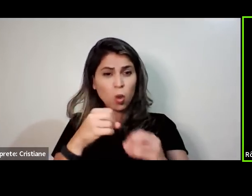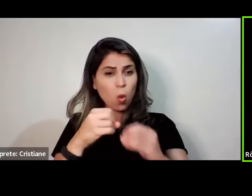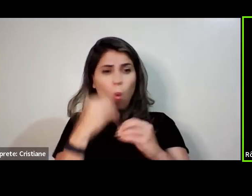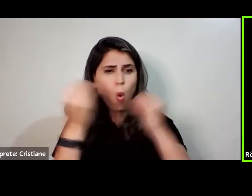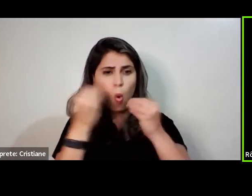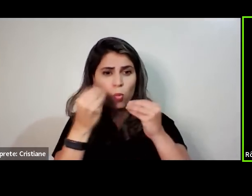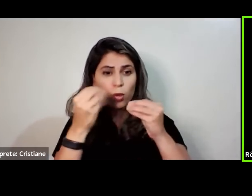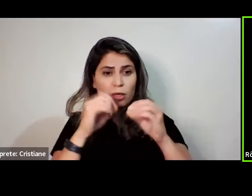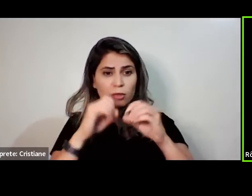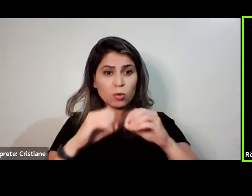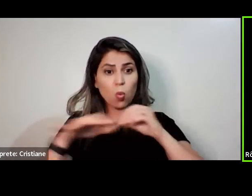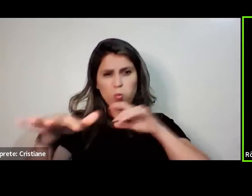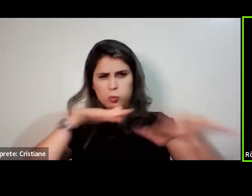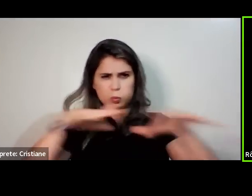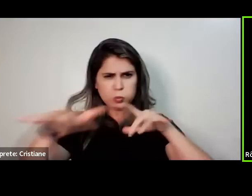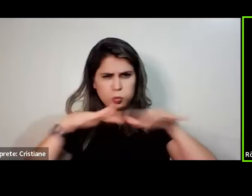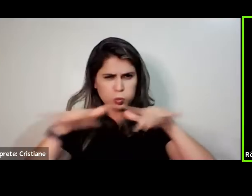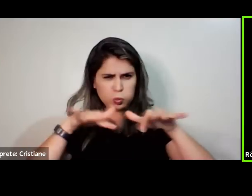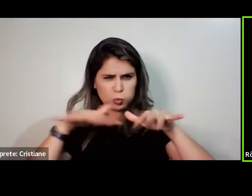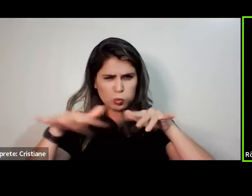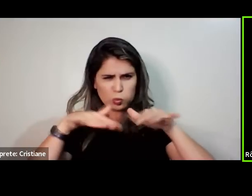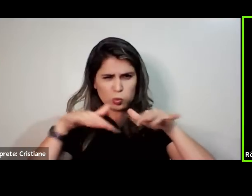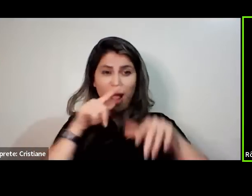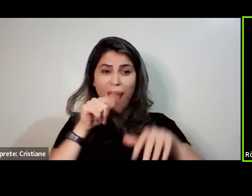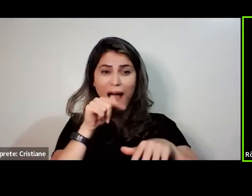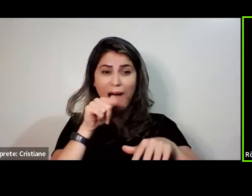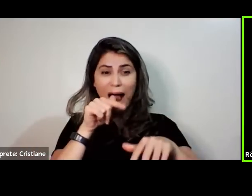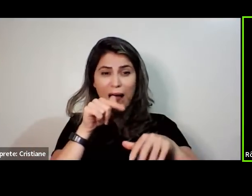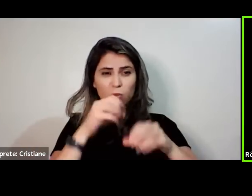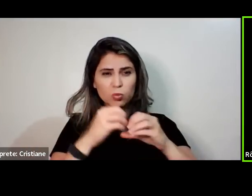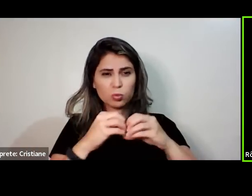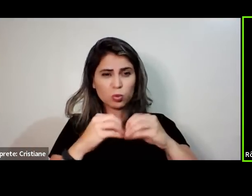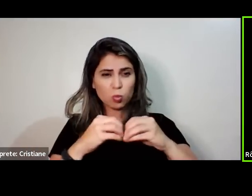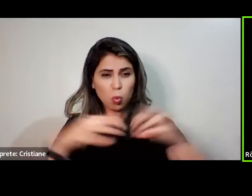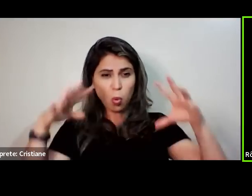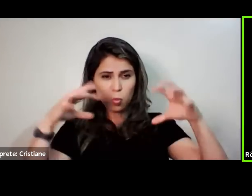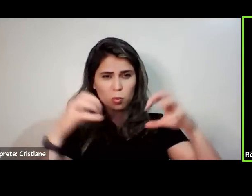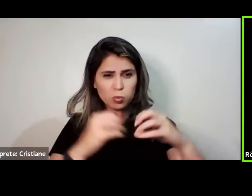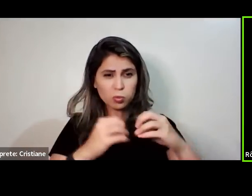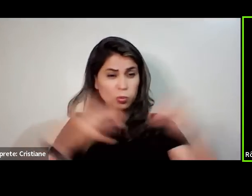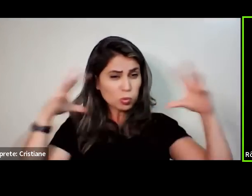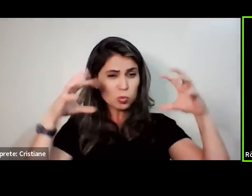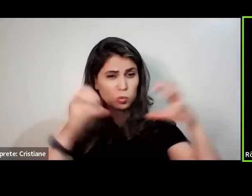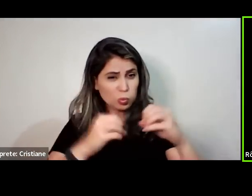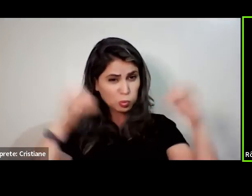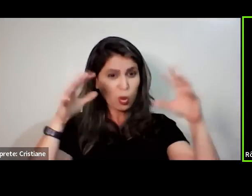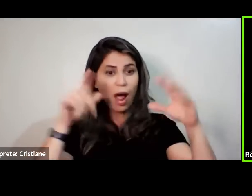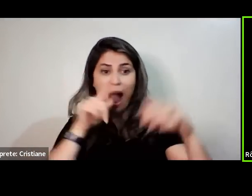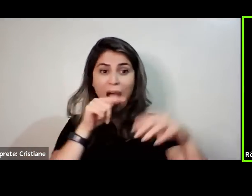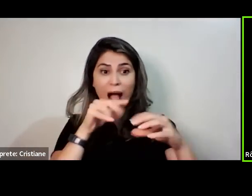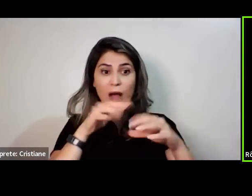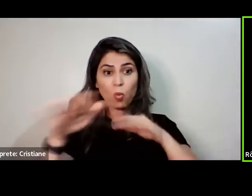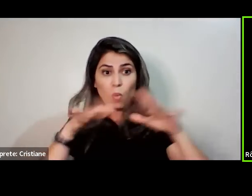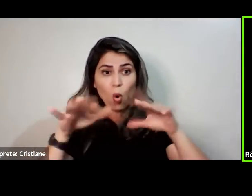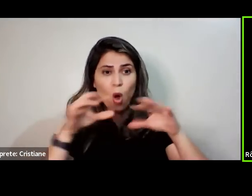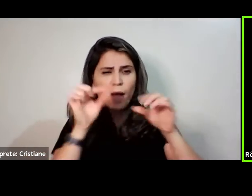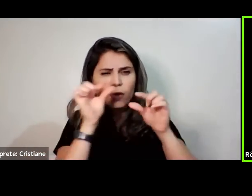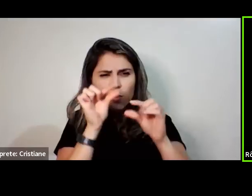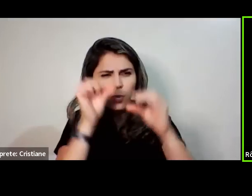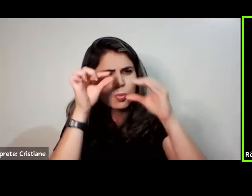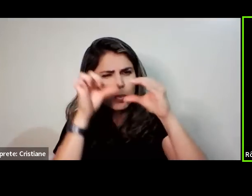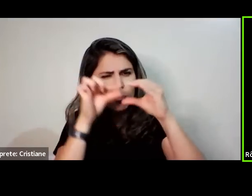A ciência dá o nome, gera um campo forte e monopolar. Isso não é remédio que é soltado na sua água. Não tem